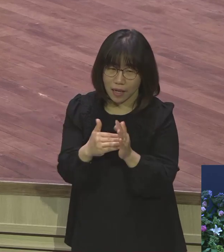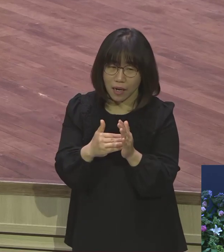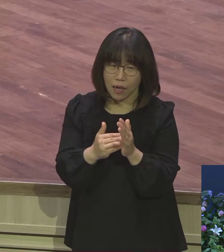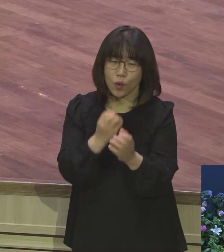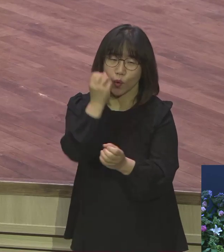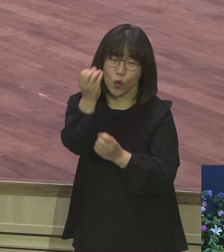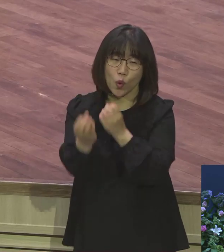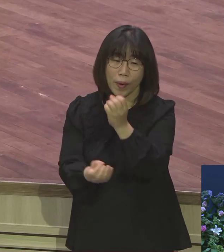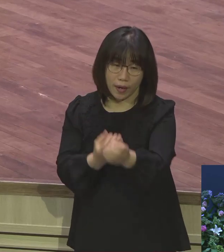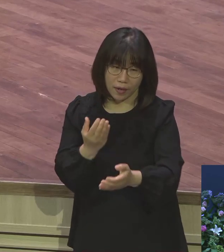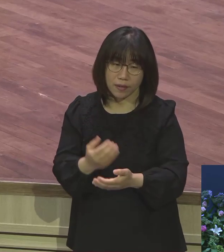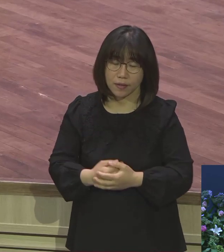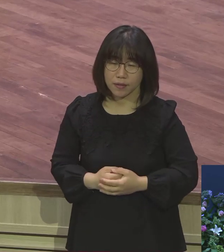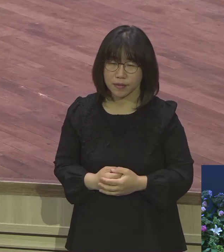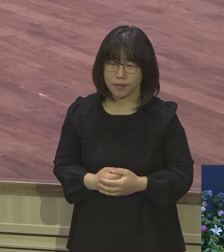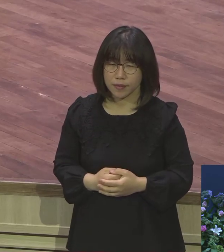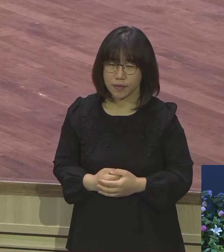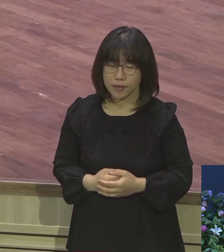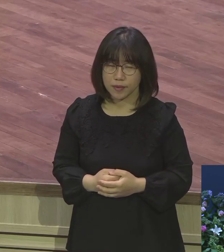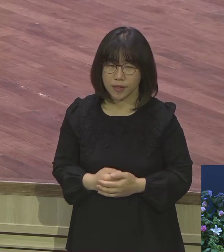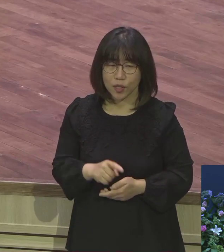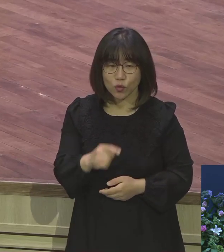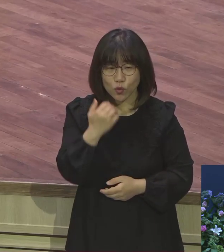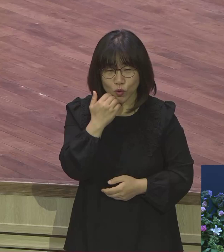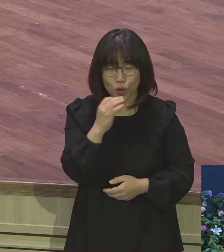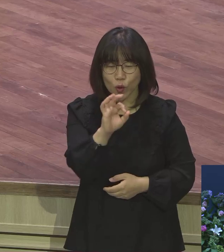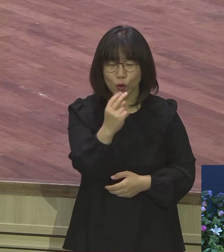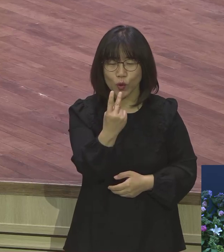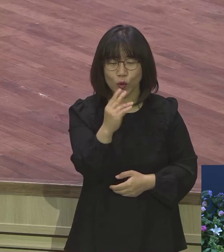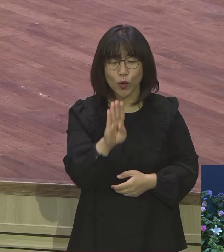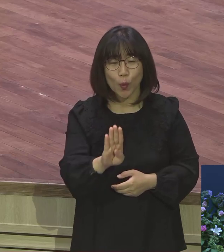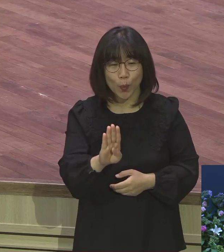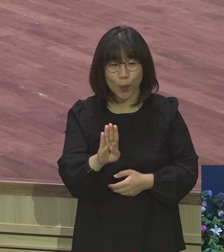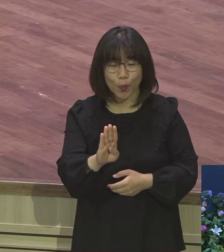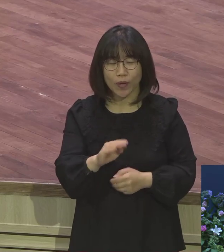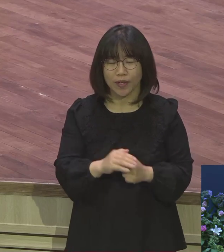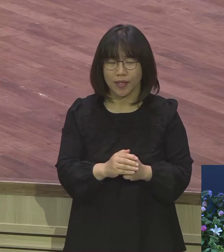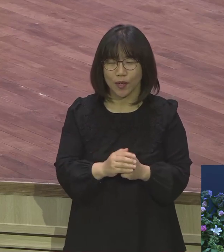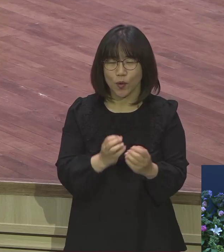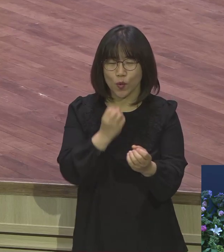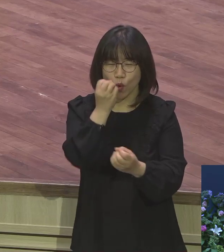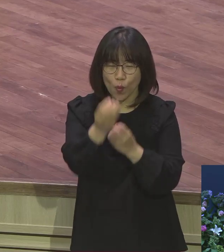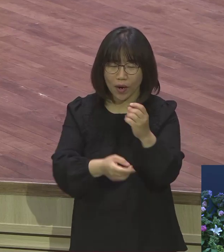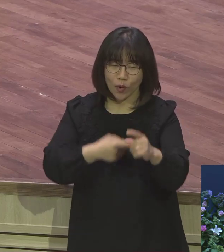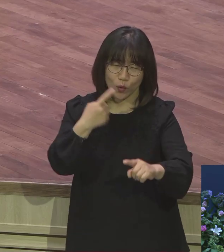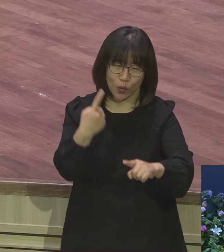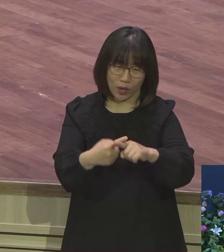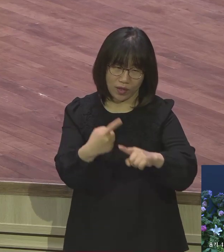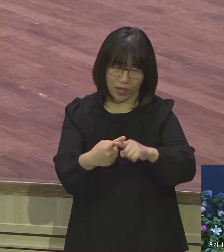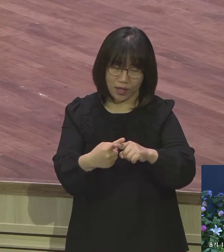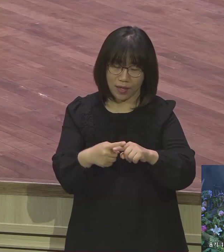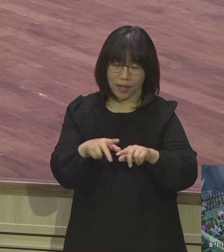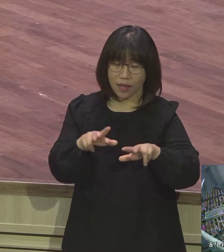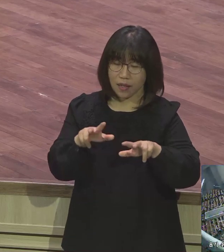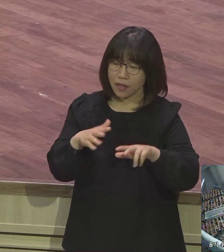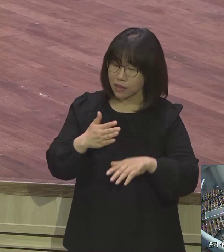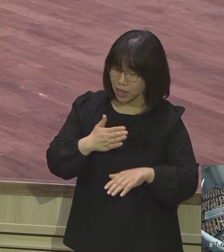마치 요기 요기 42장 5절에 고백을 한 것과 똑같아요 내가 죽게 대하여